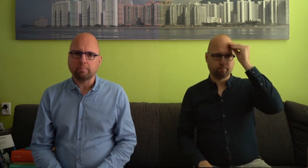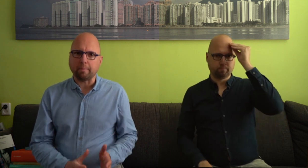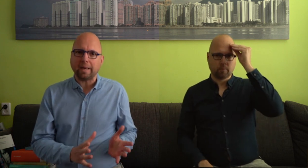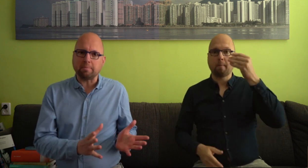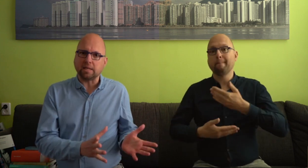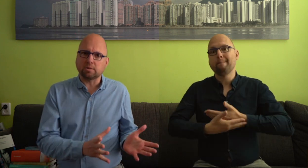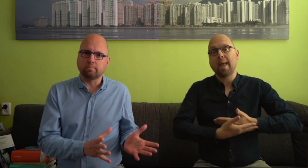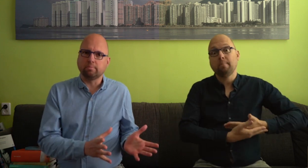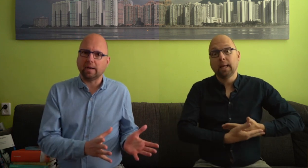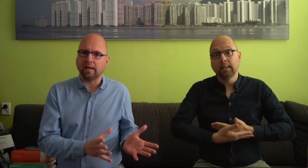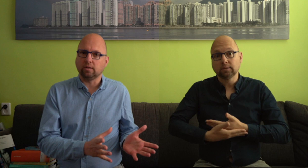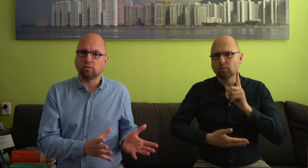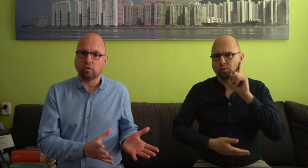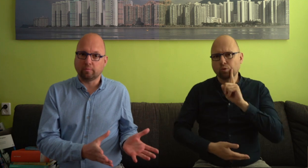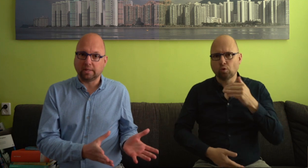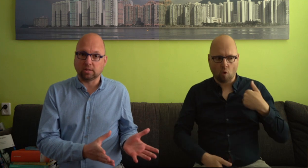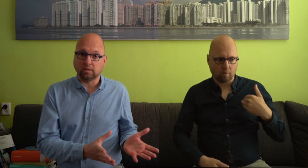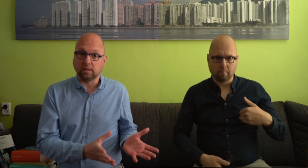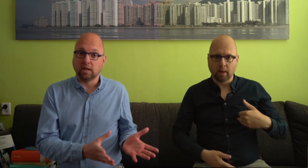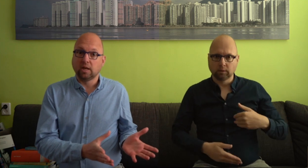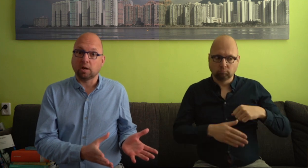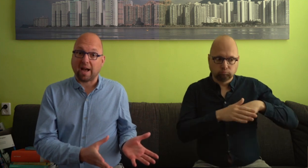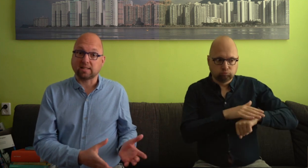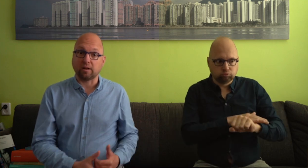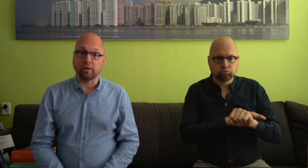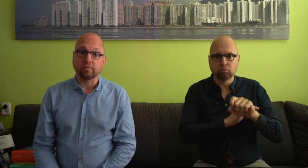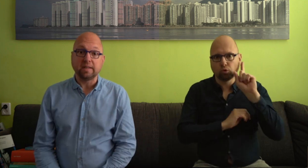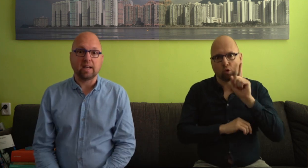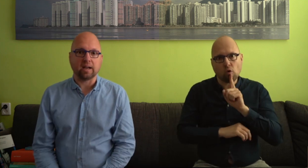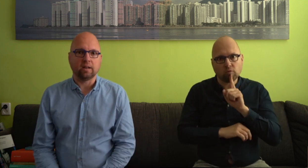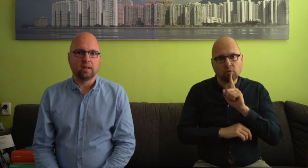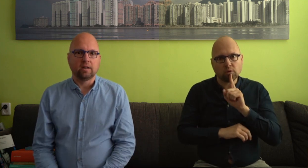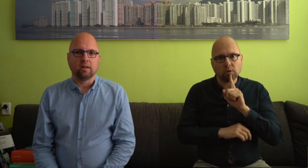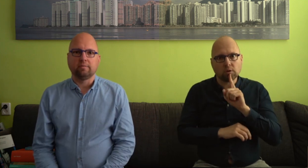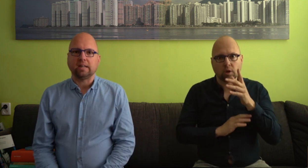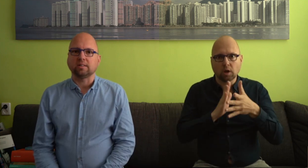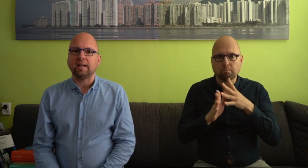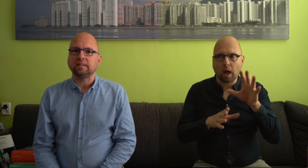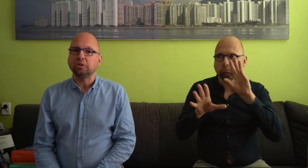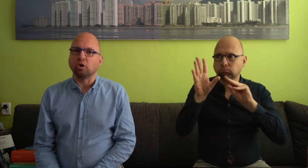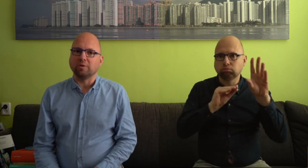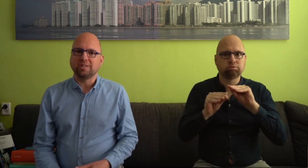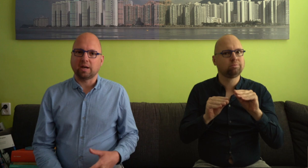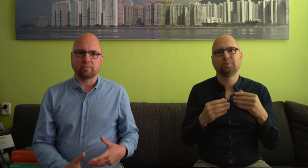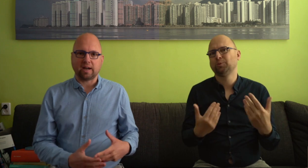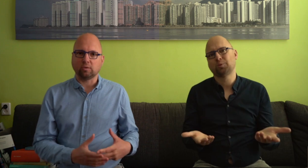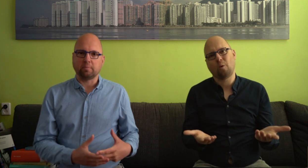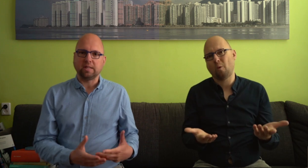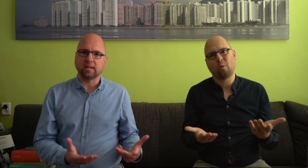Bij baby's, bij dove mensen die gebarentaal vanaf de wieg leren, werkt dat helaas niet zo. Want die hebben vaak nog helemaal niet de